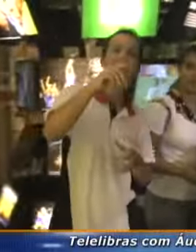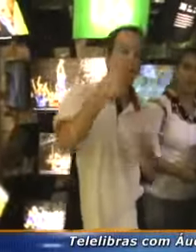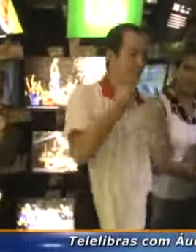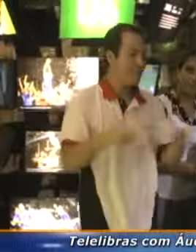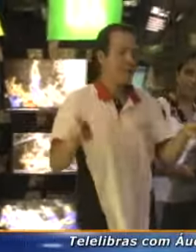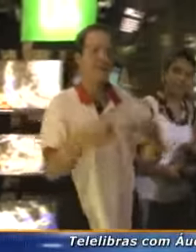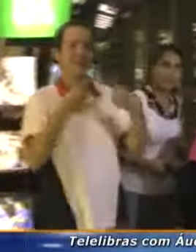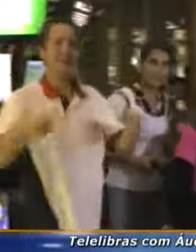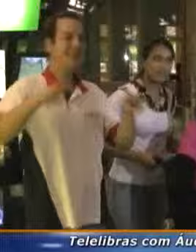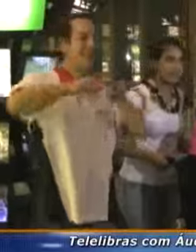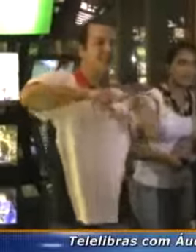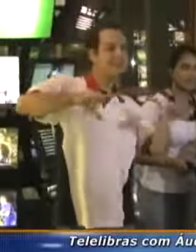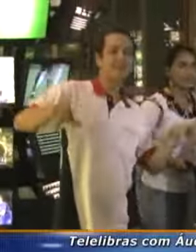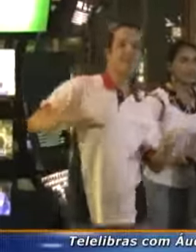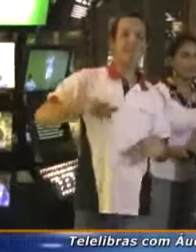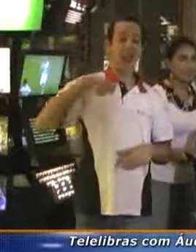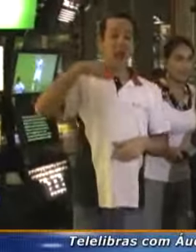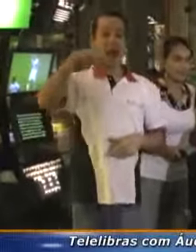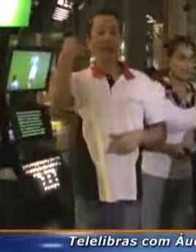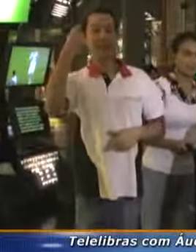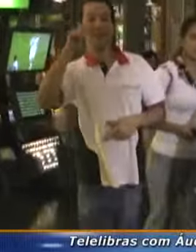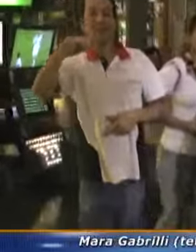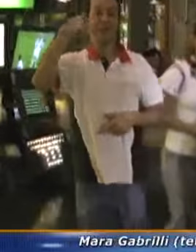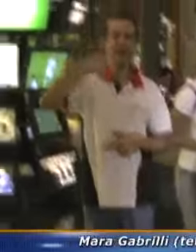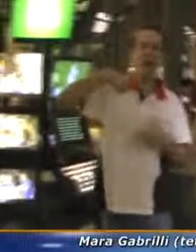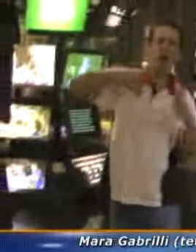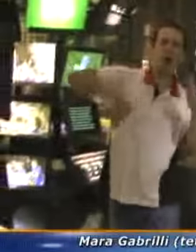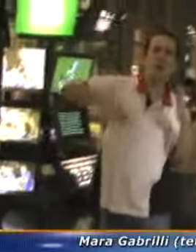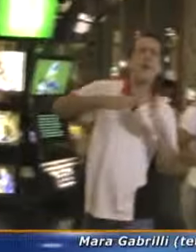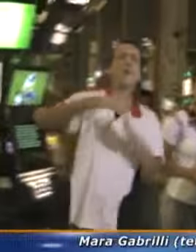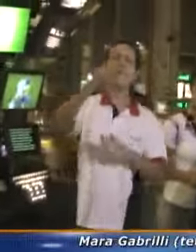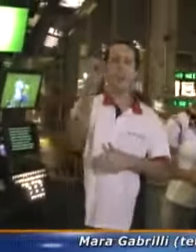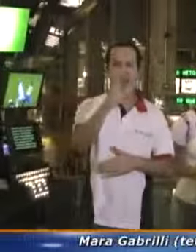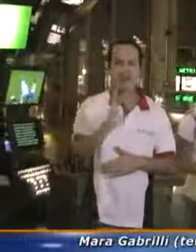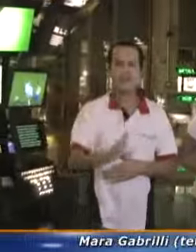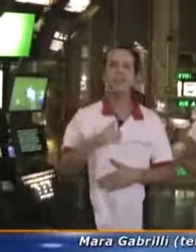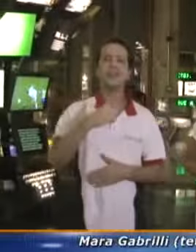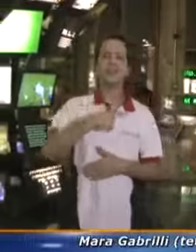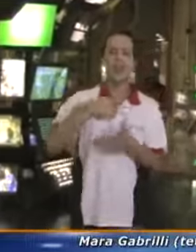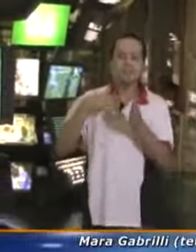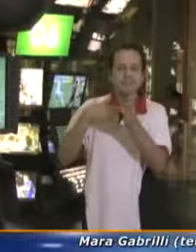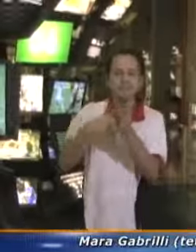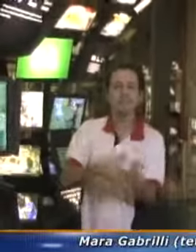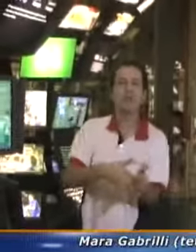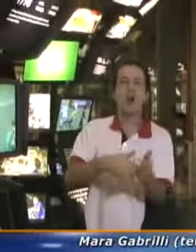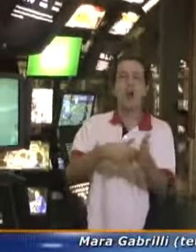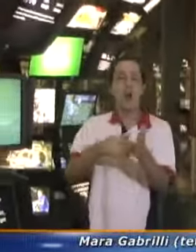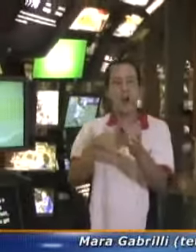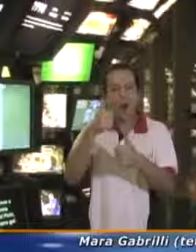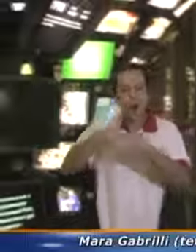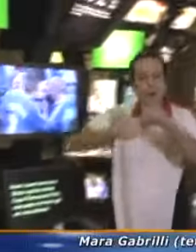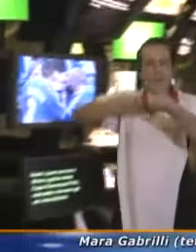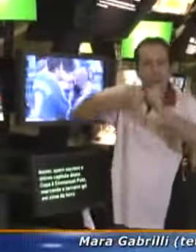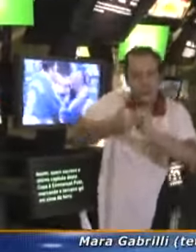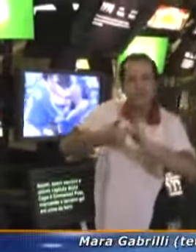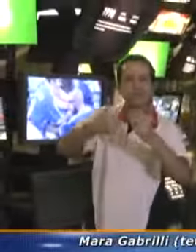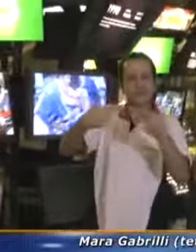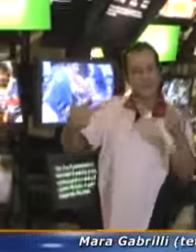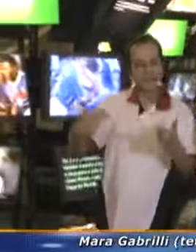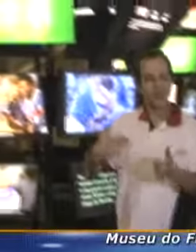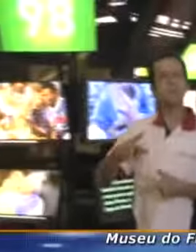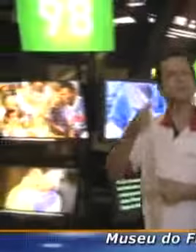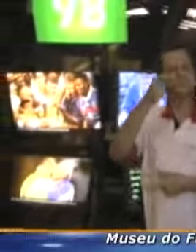Clinton, a Luana Piovani, tudo sobre o Brasil, pela ótica do esporte, pela história do futebol.